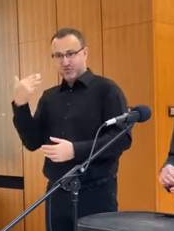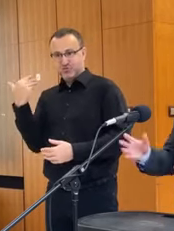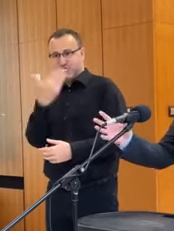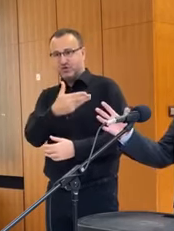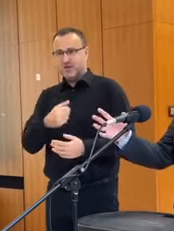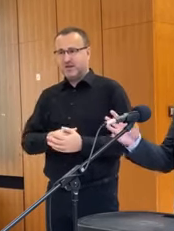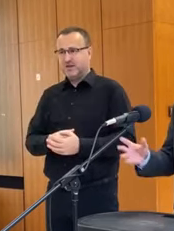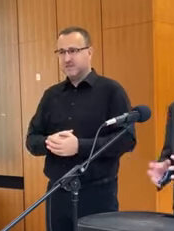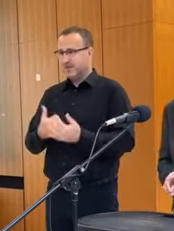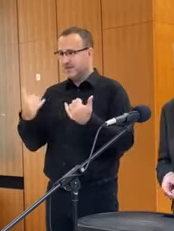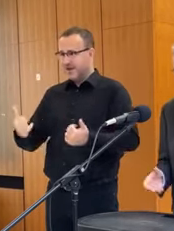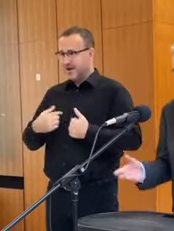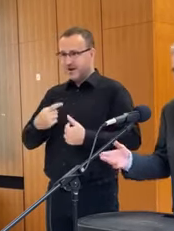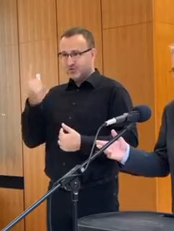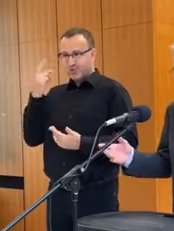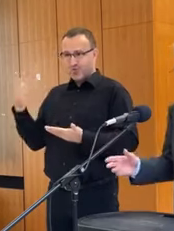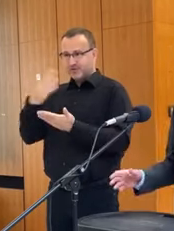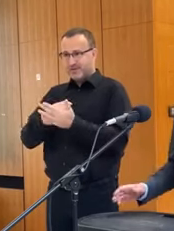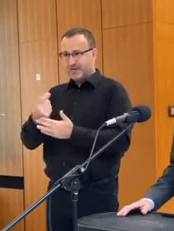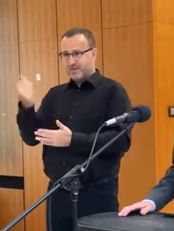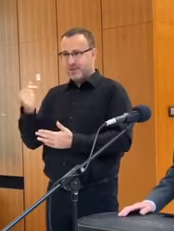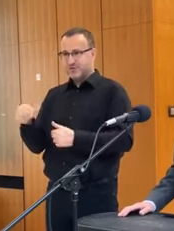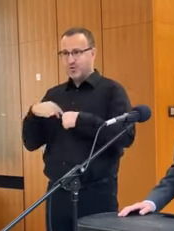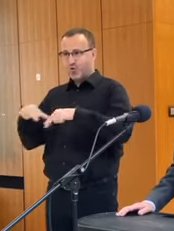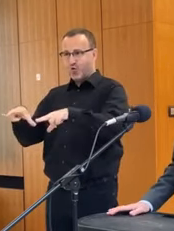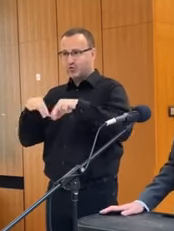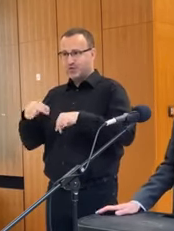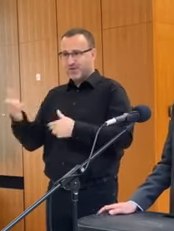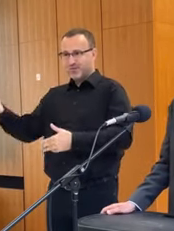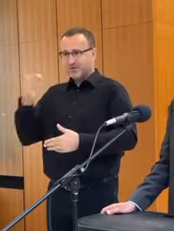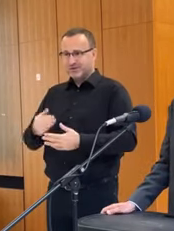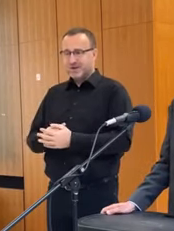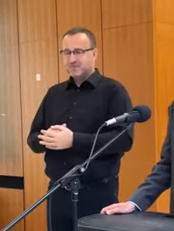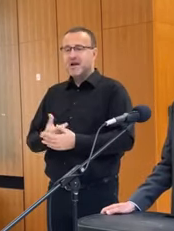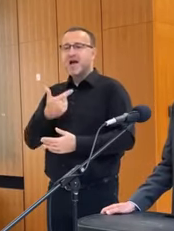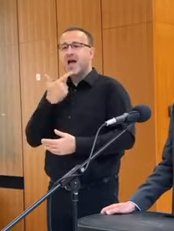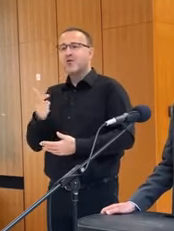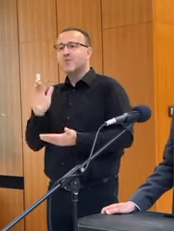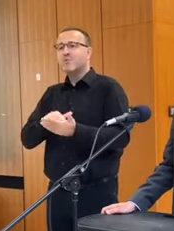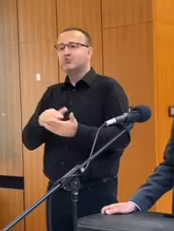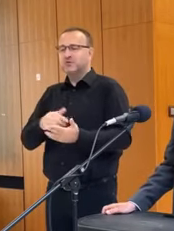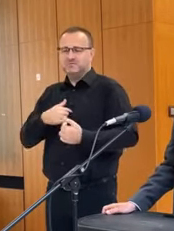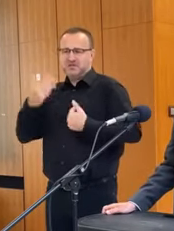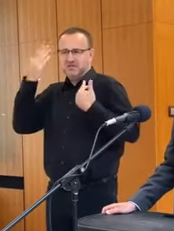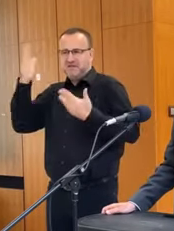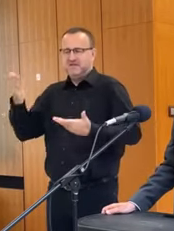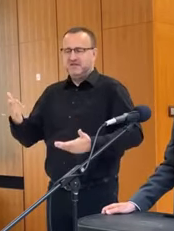Ako teraz, keď som sa to dozvedel, no tak to neviem ešte. To ešte neviem.